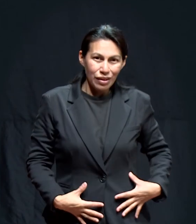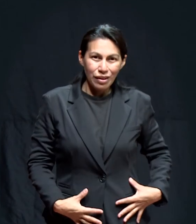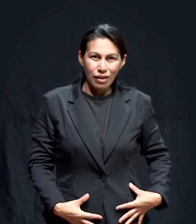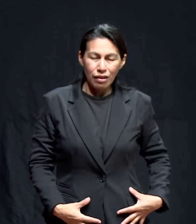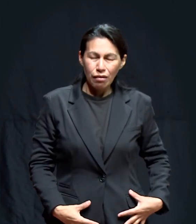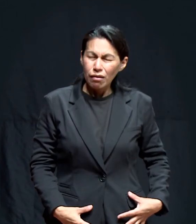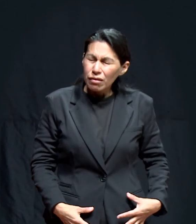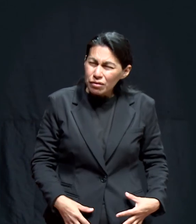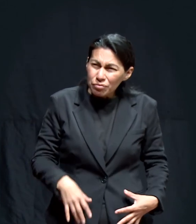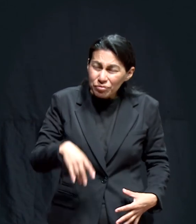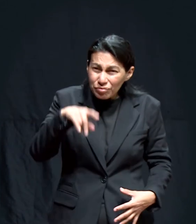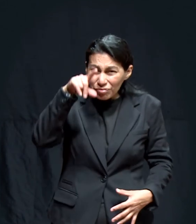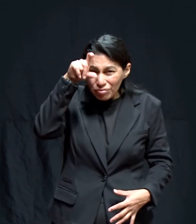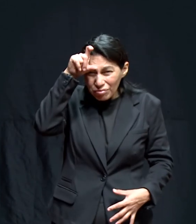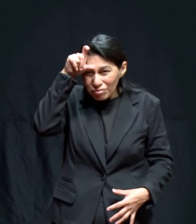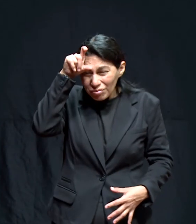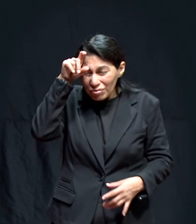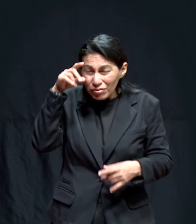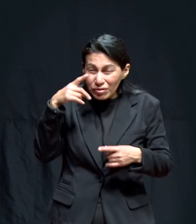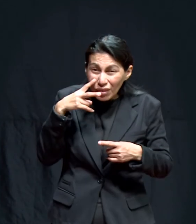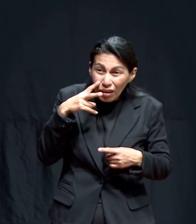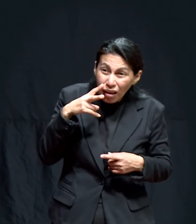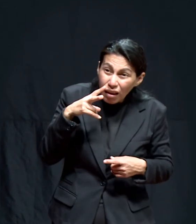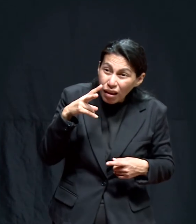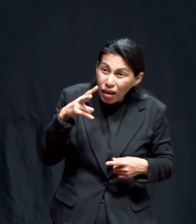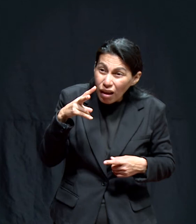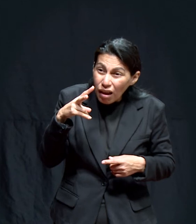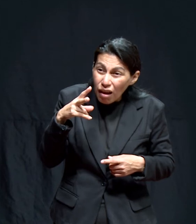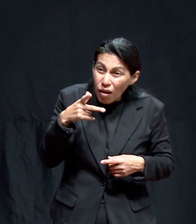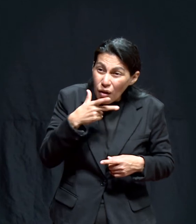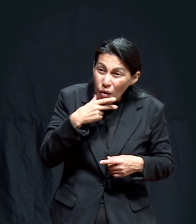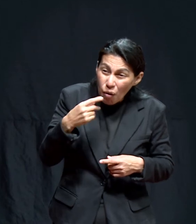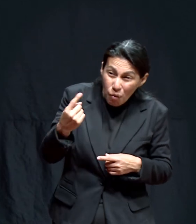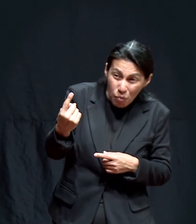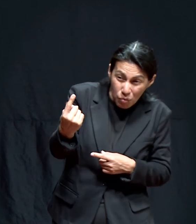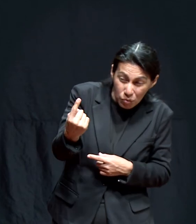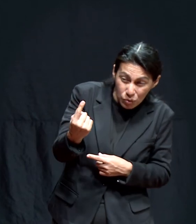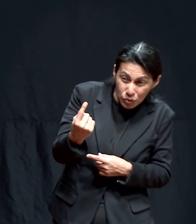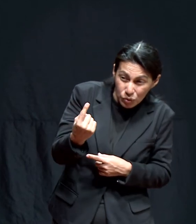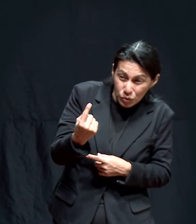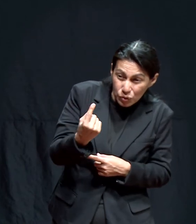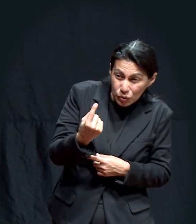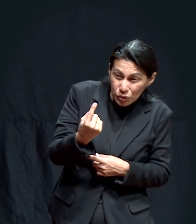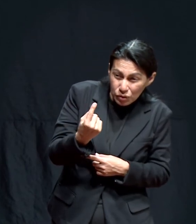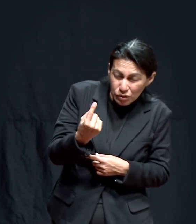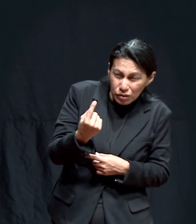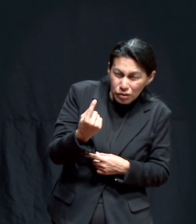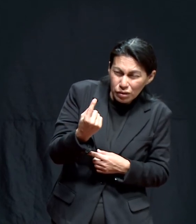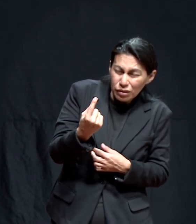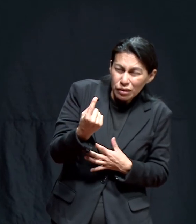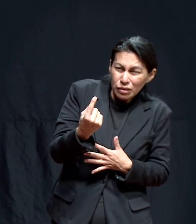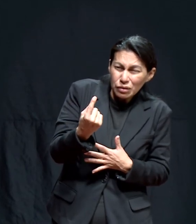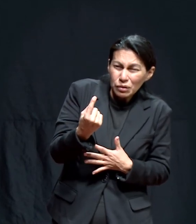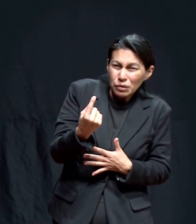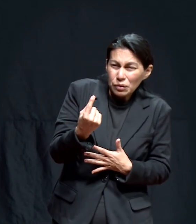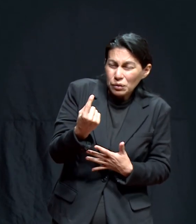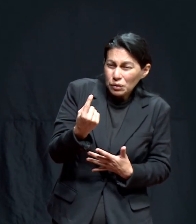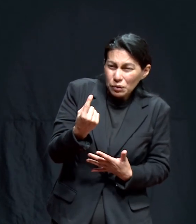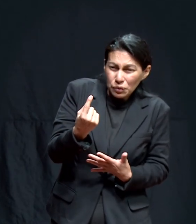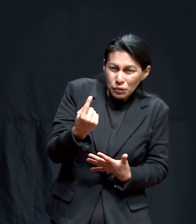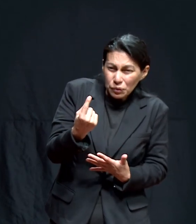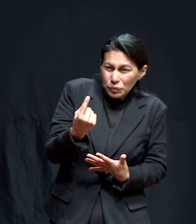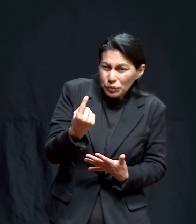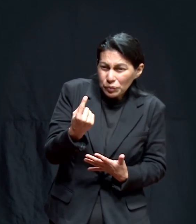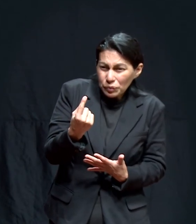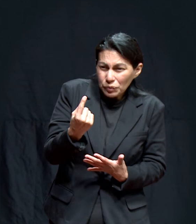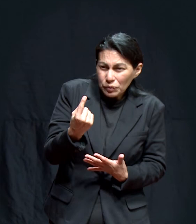túnica. Yo me quedé mirándolo y él se acercó a mí y algo